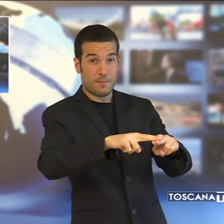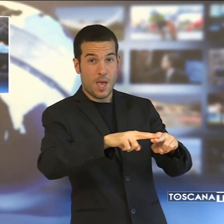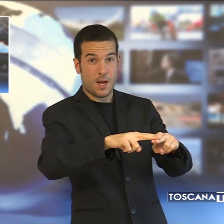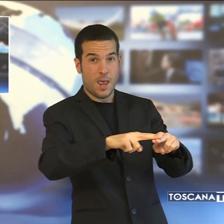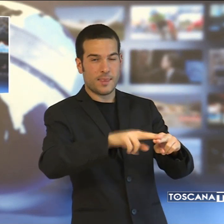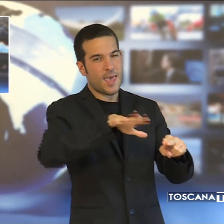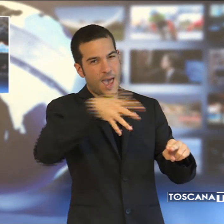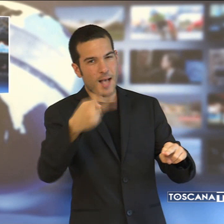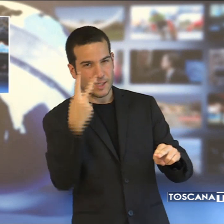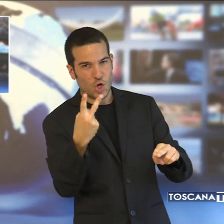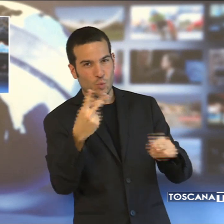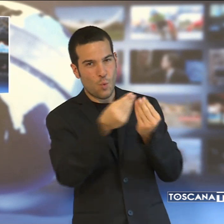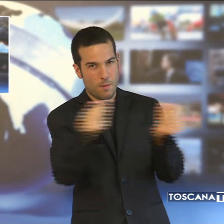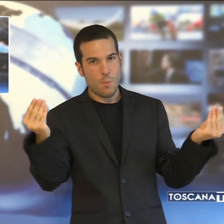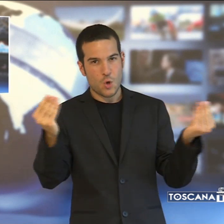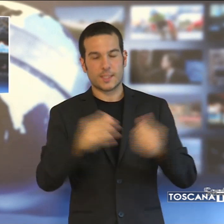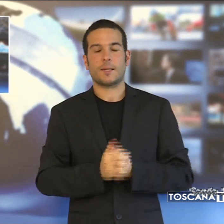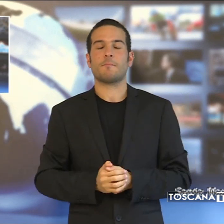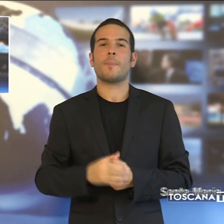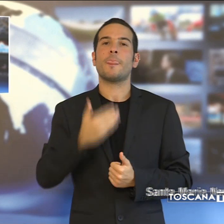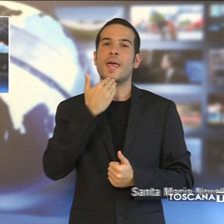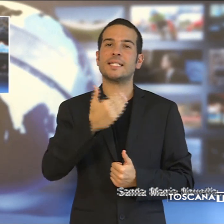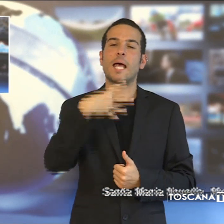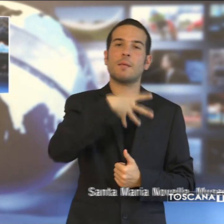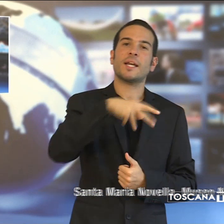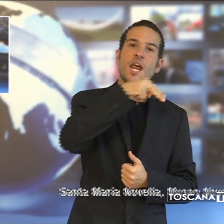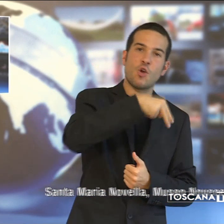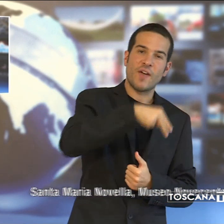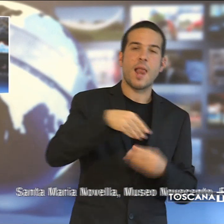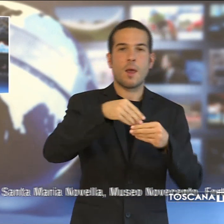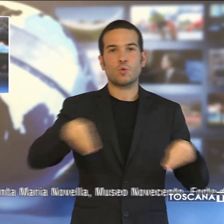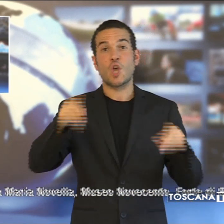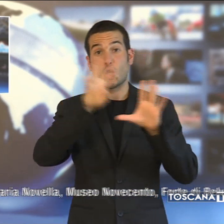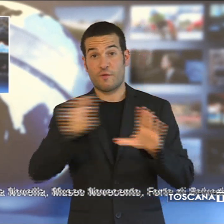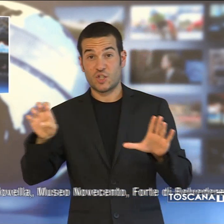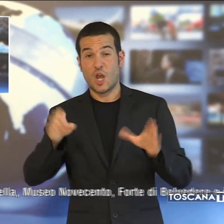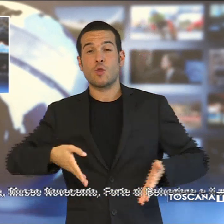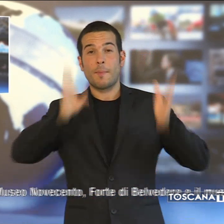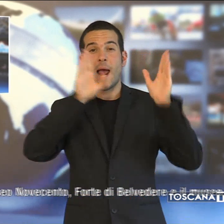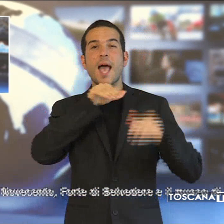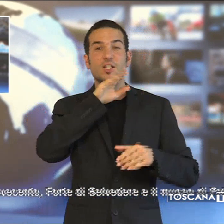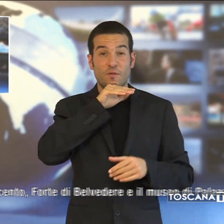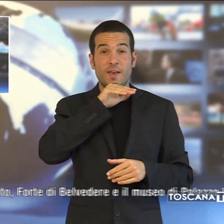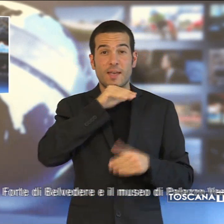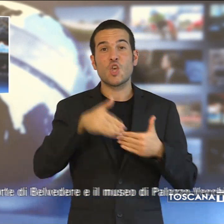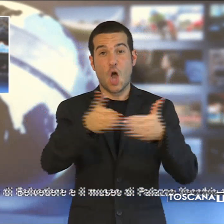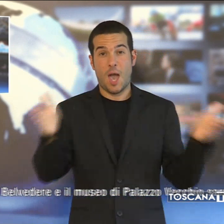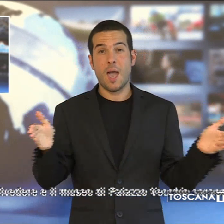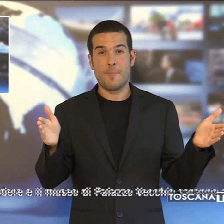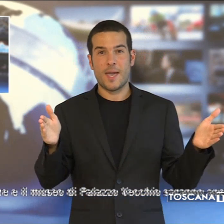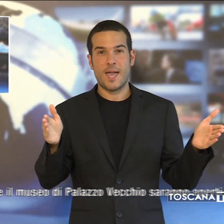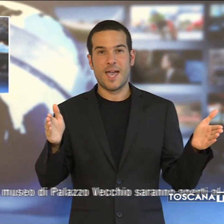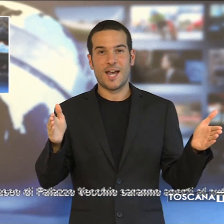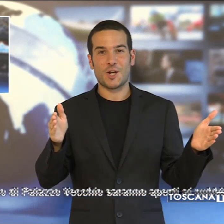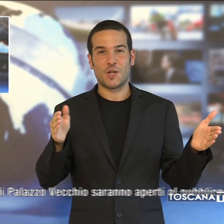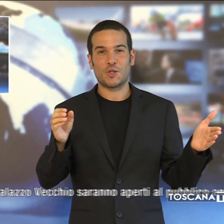Maria Novella, Museo 900, Forte di Belvodere e il Museo Palazzo Vecchio saranno aperti al pubblico anche nel